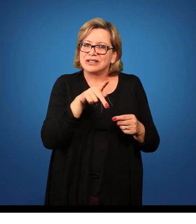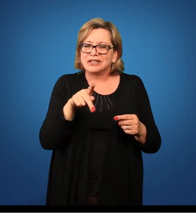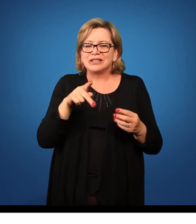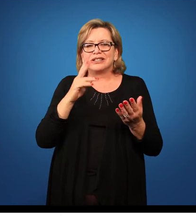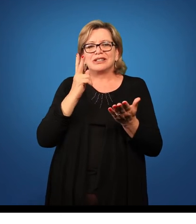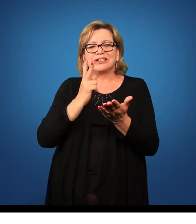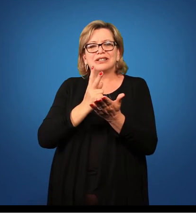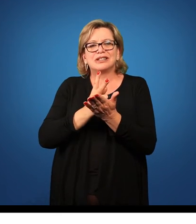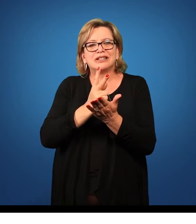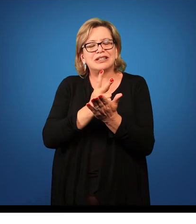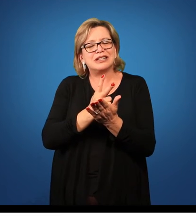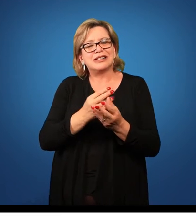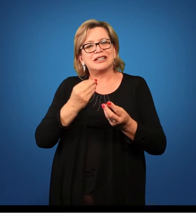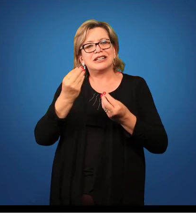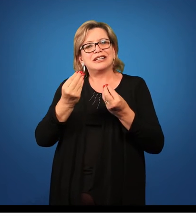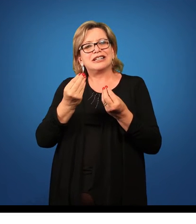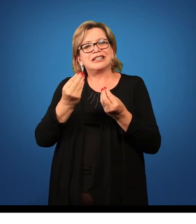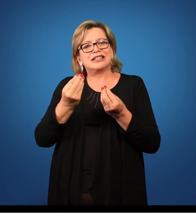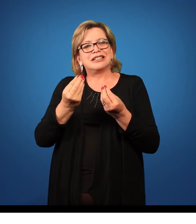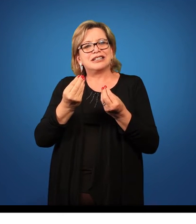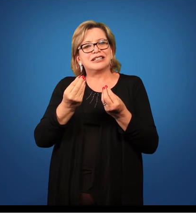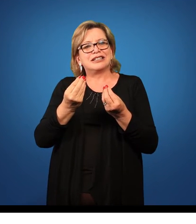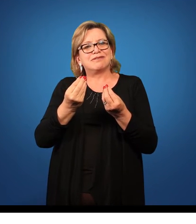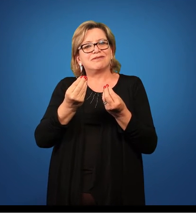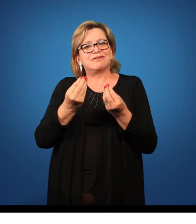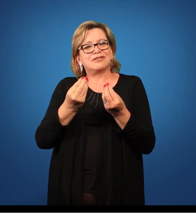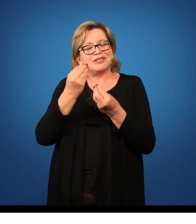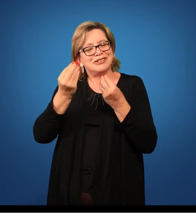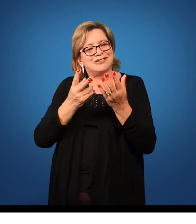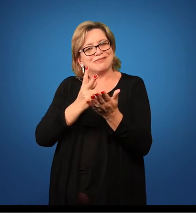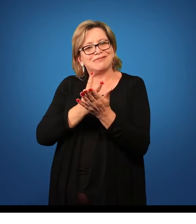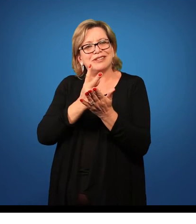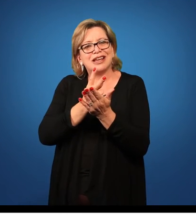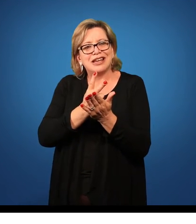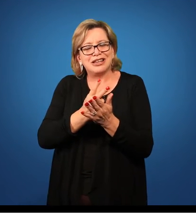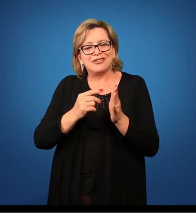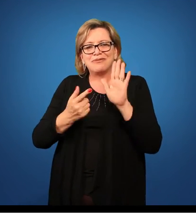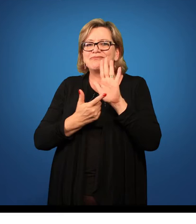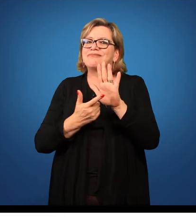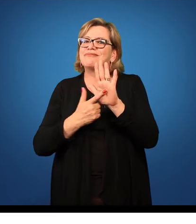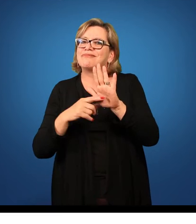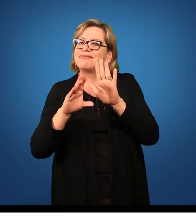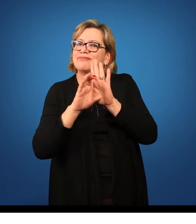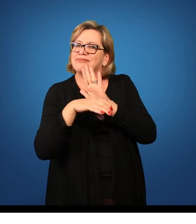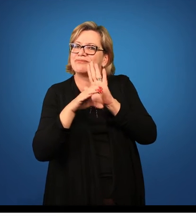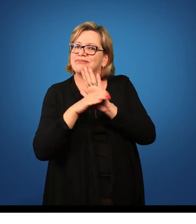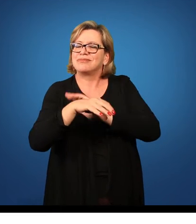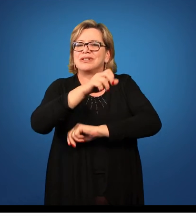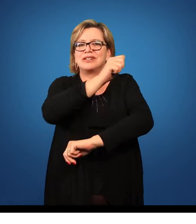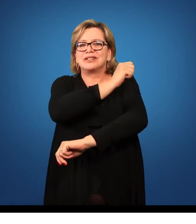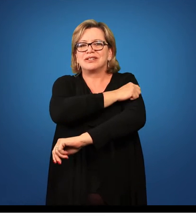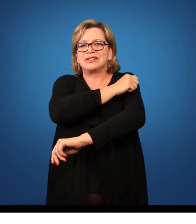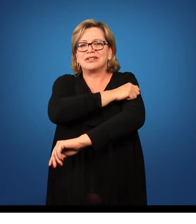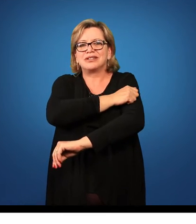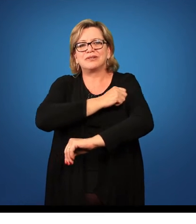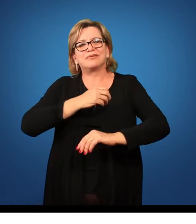traremos esses conceitos para os nossos alunos,